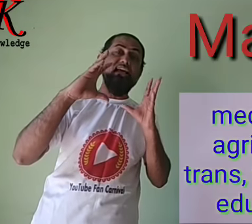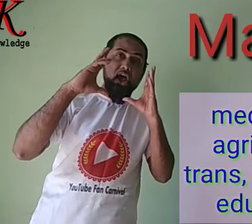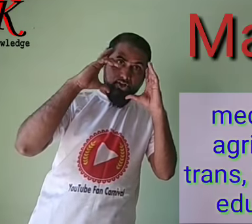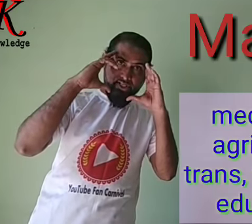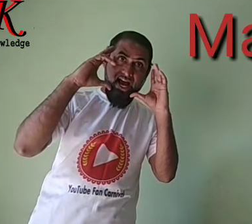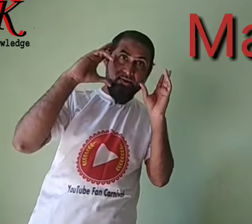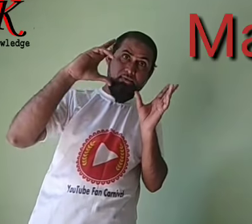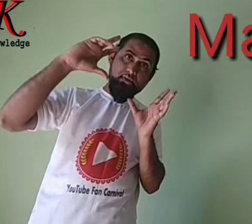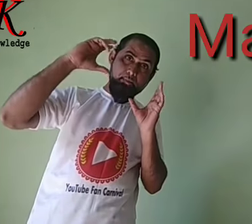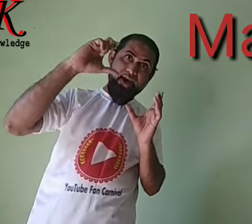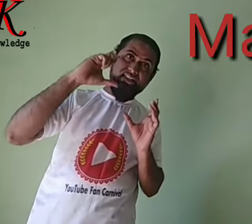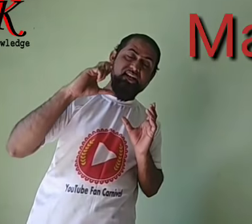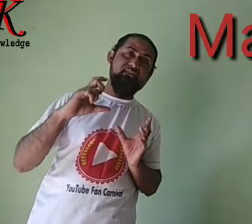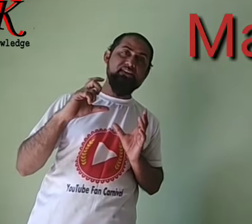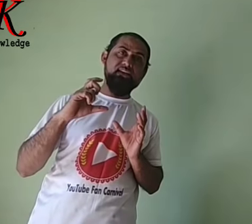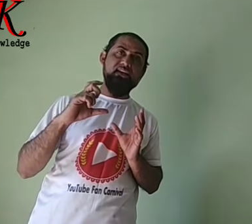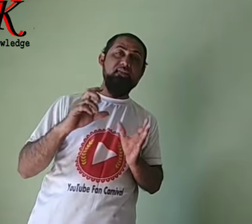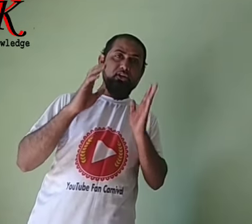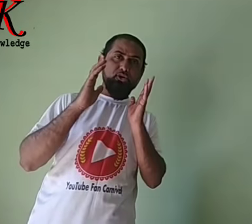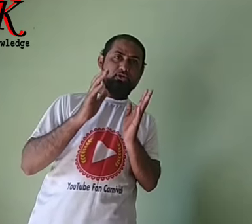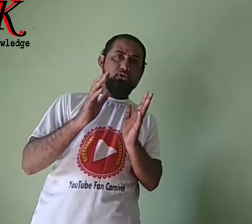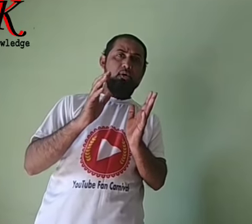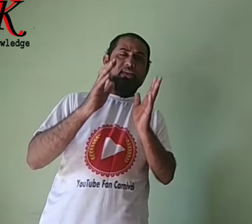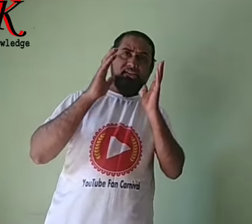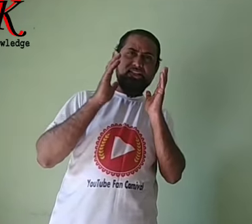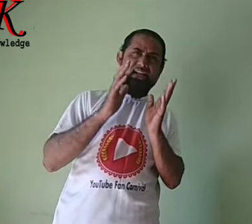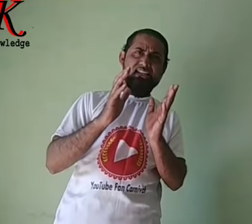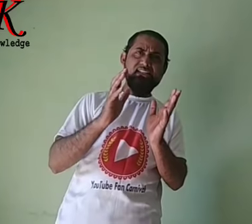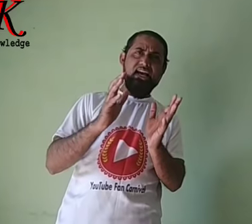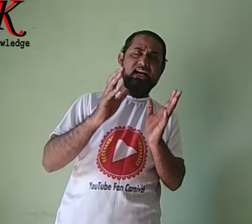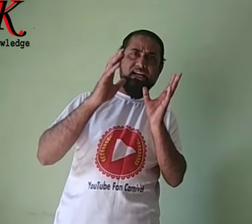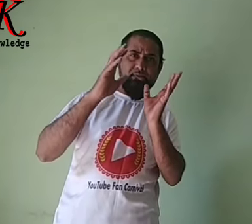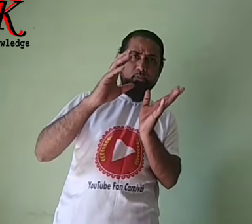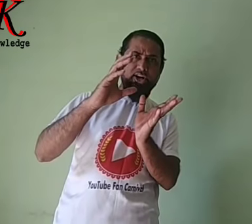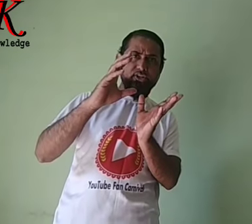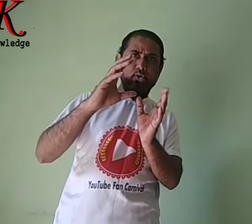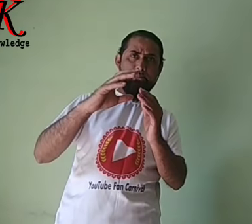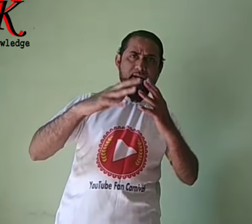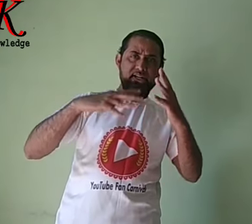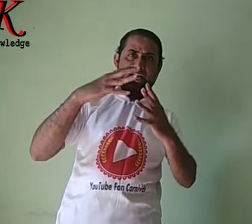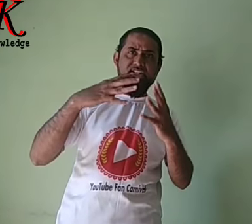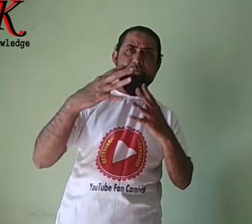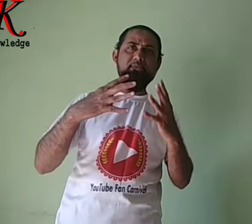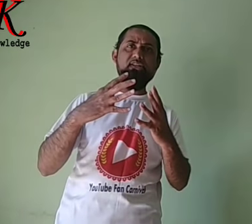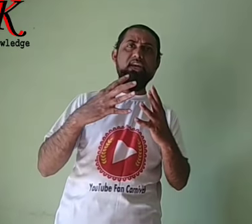और चार पैसे आप लिख रखेंगे तो दोस्तों ज्यादा से ज्यादा इन points को आप practical shape up दीजिए